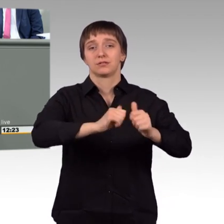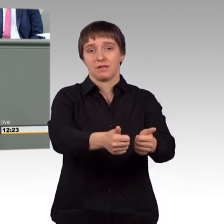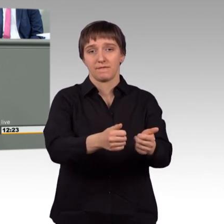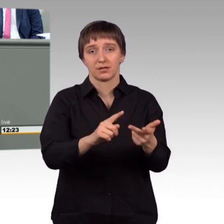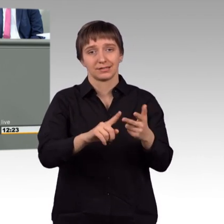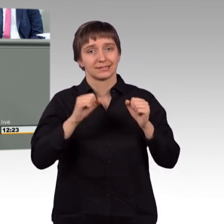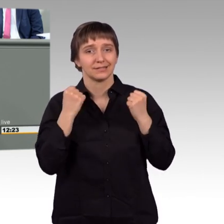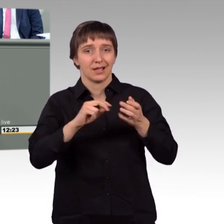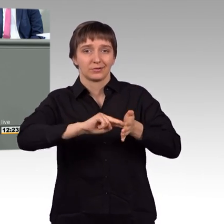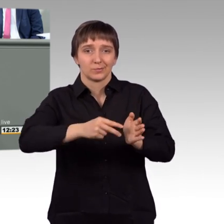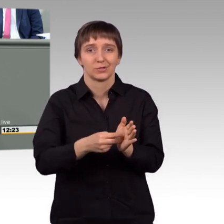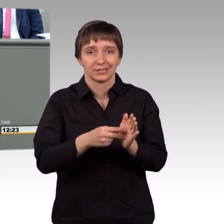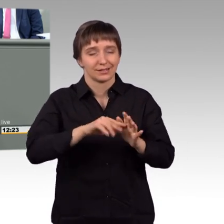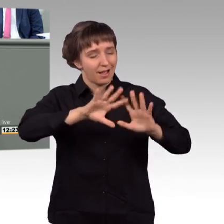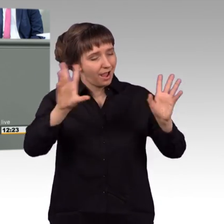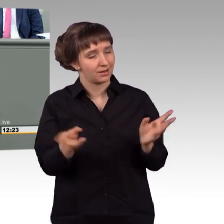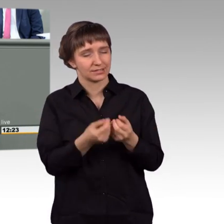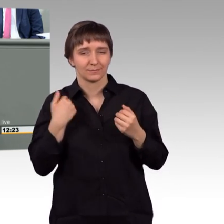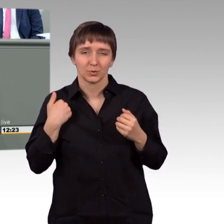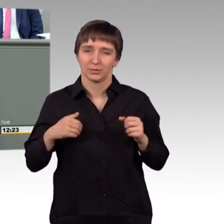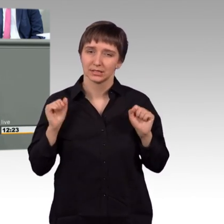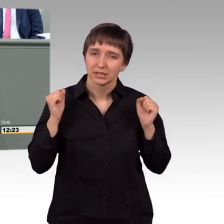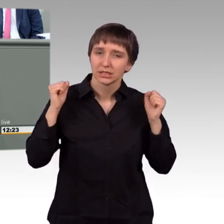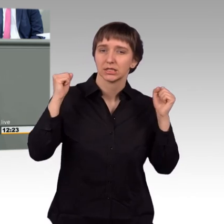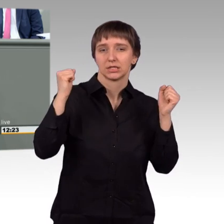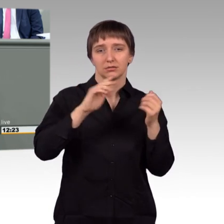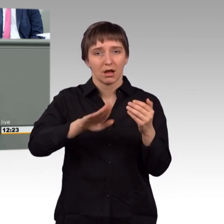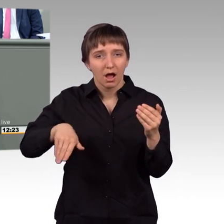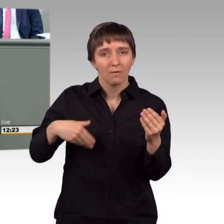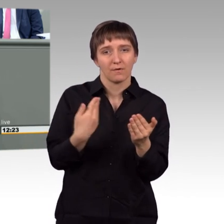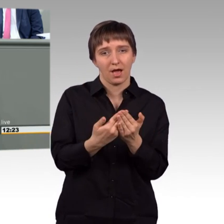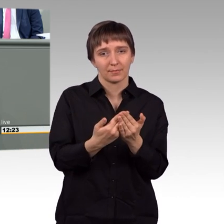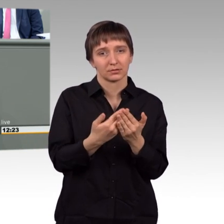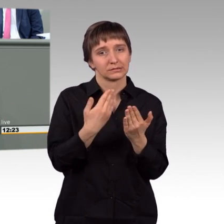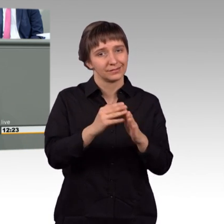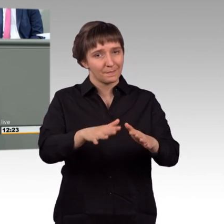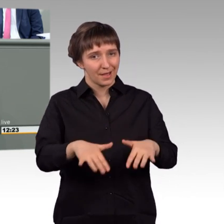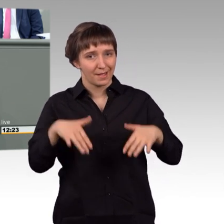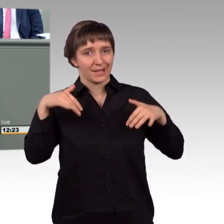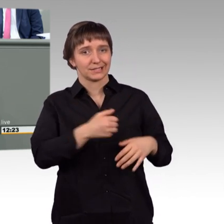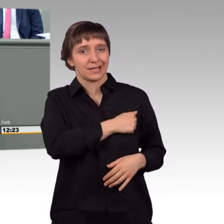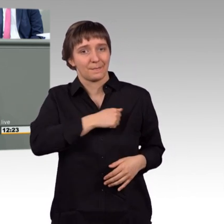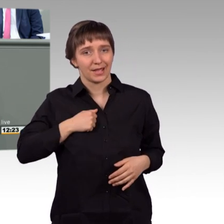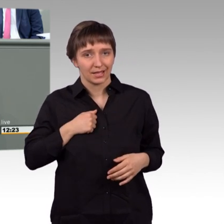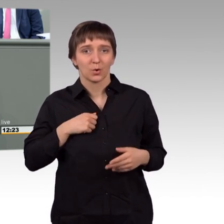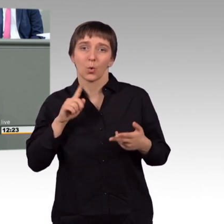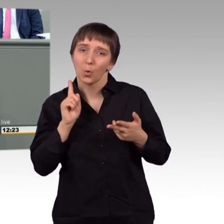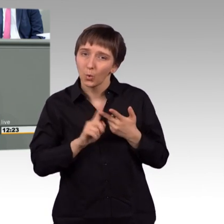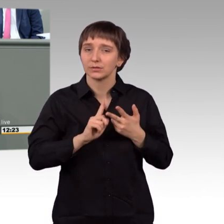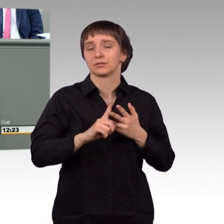alles tun, dass wir der Aufgabe der Parlamentsarmee und einer verantwortlichen Sicherheitspolitik nachkommen.